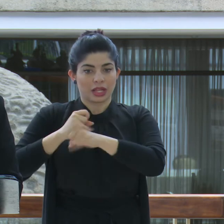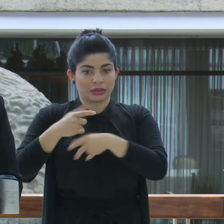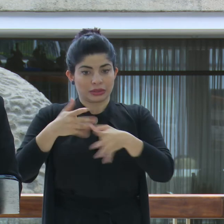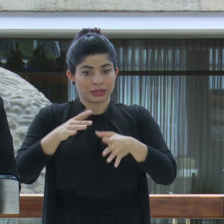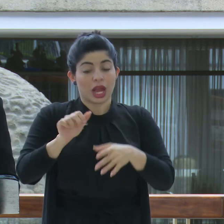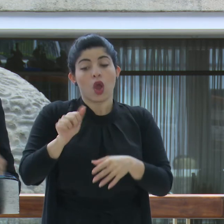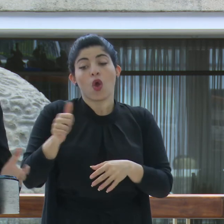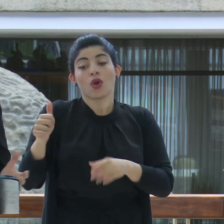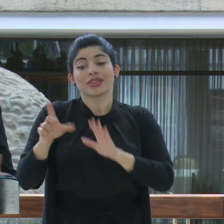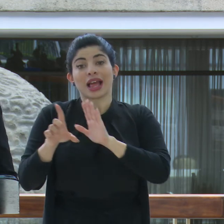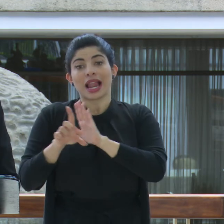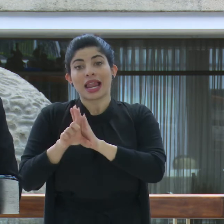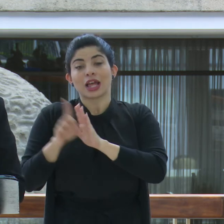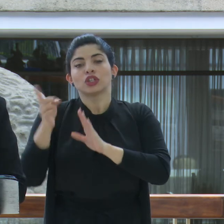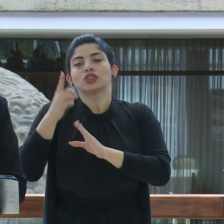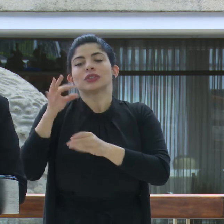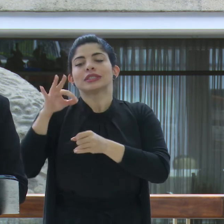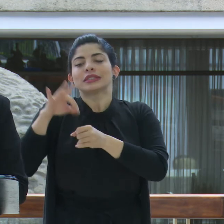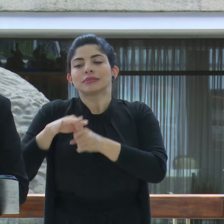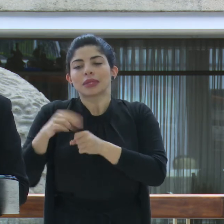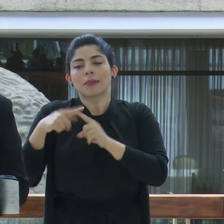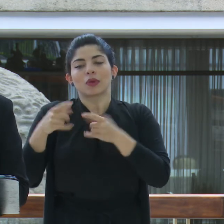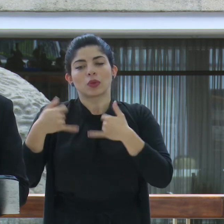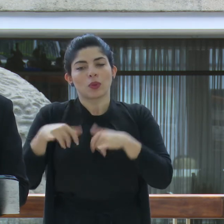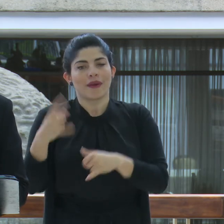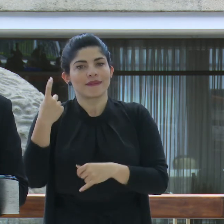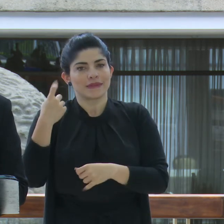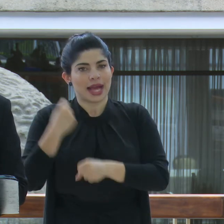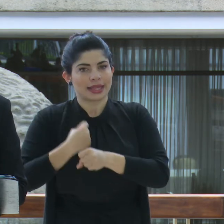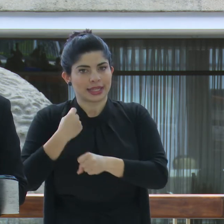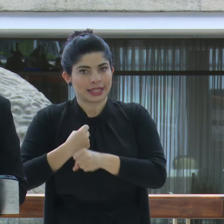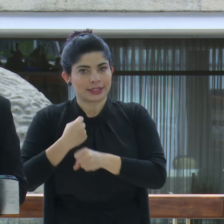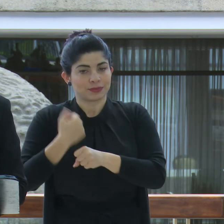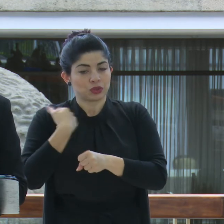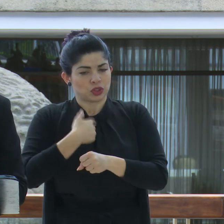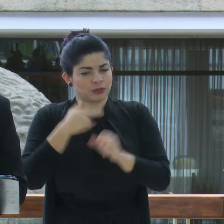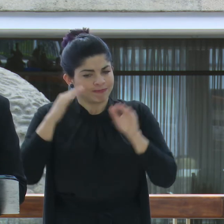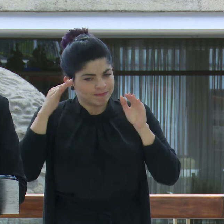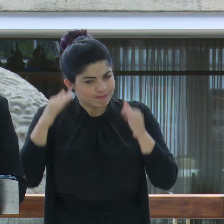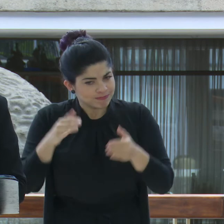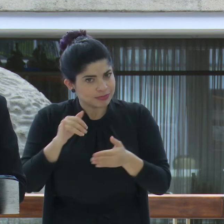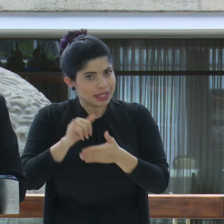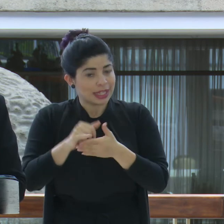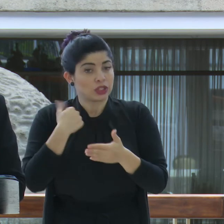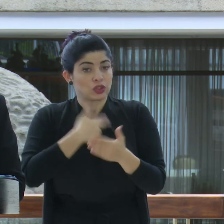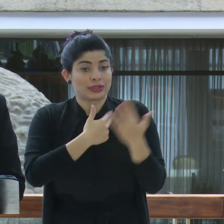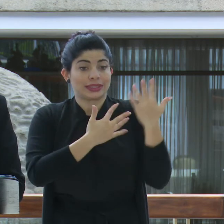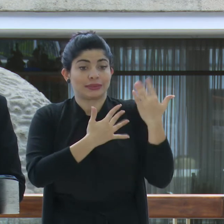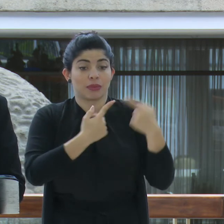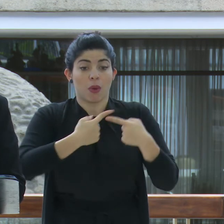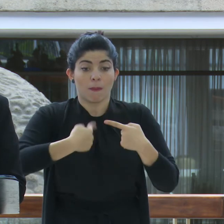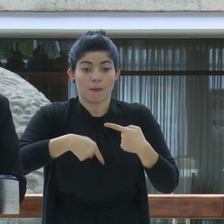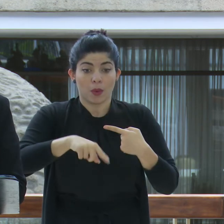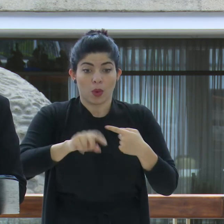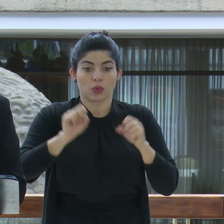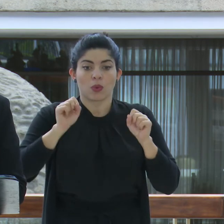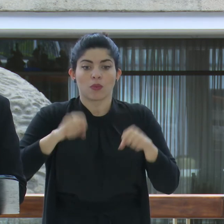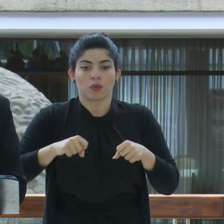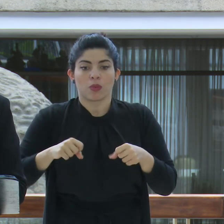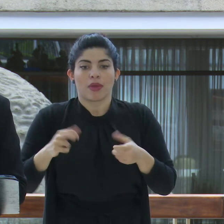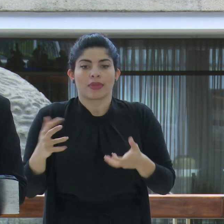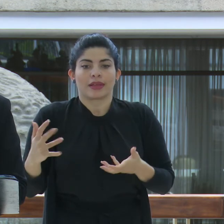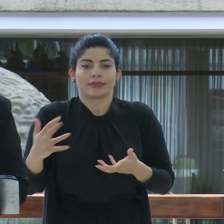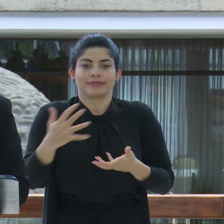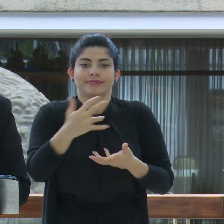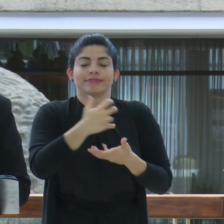semilla y todavía nos falta por hacer. Estamos enfocados en eso y esperamos muy pronto recoger todos los